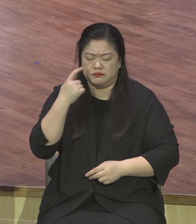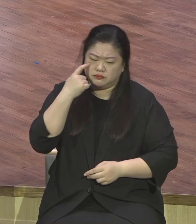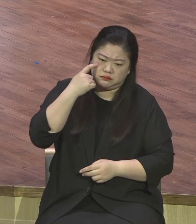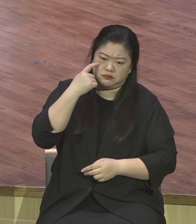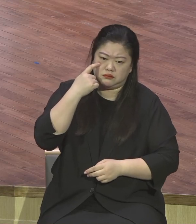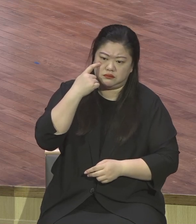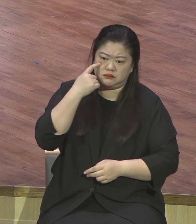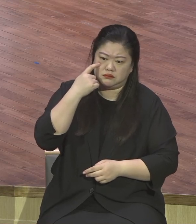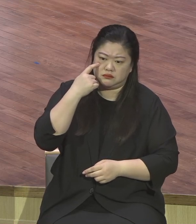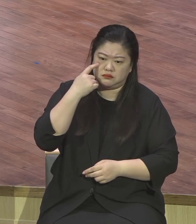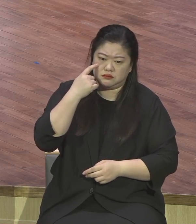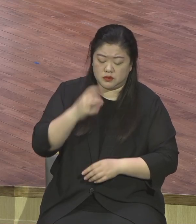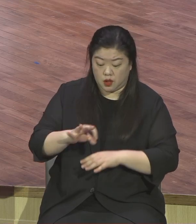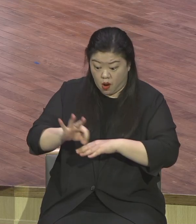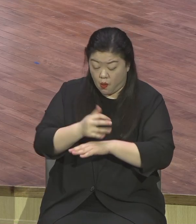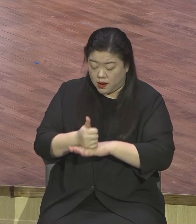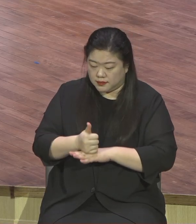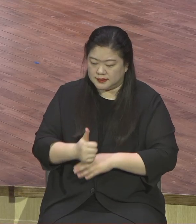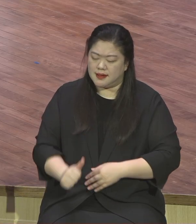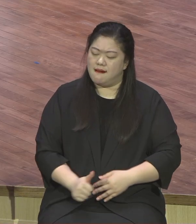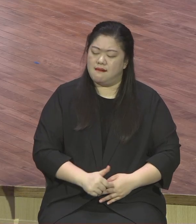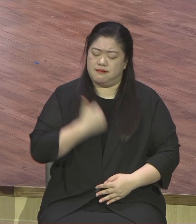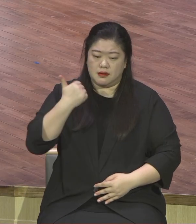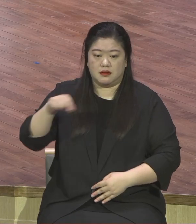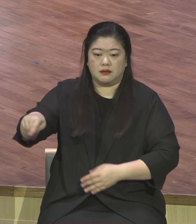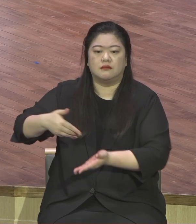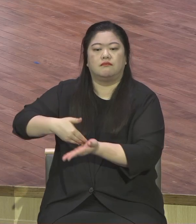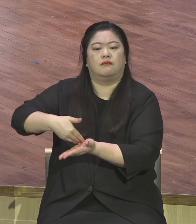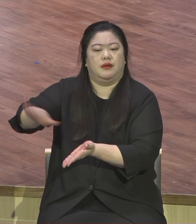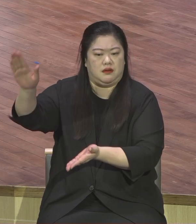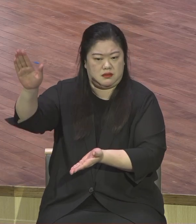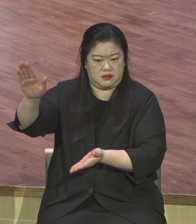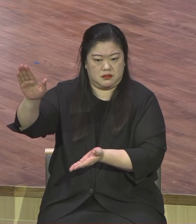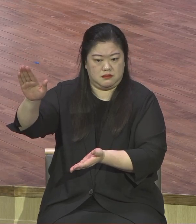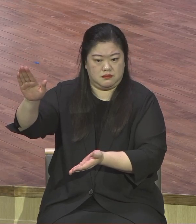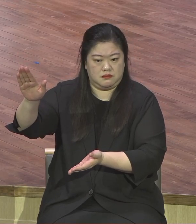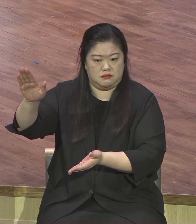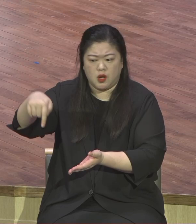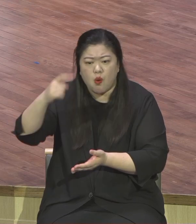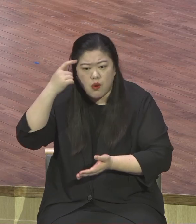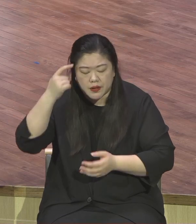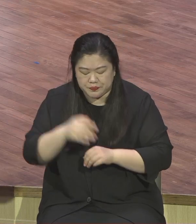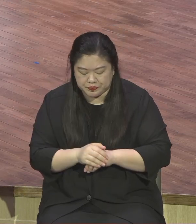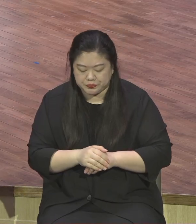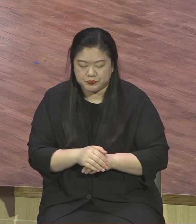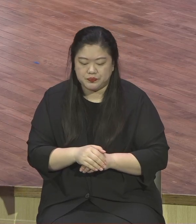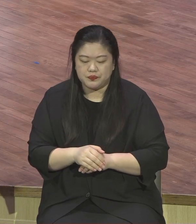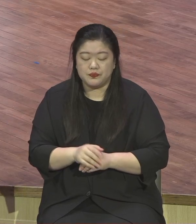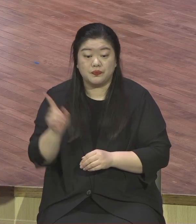사람을 당장 내 쫓으라고 말씀 무슨 말인가 당시에는 중동지방에는